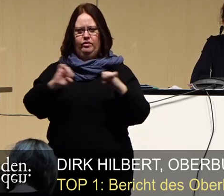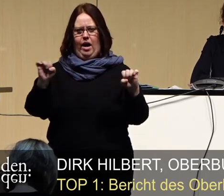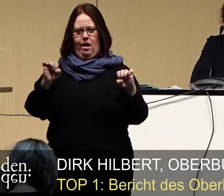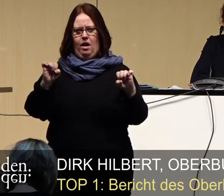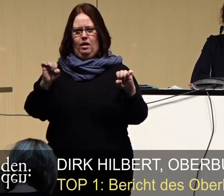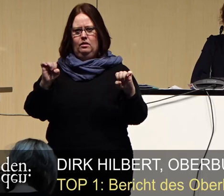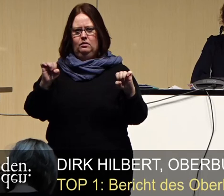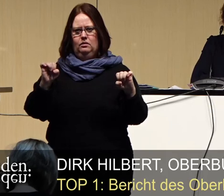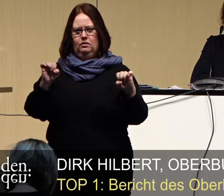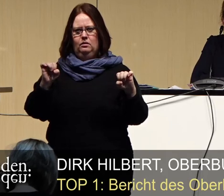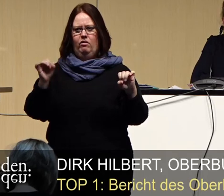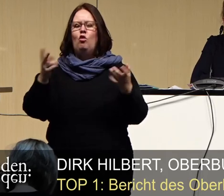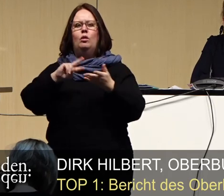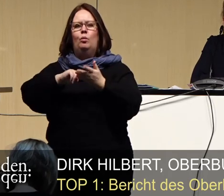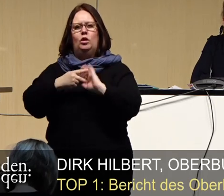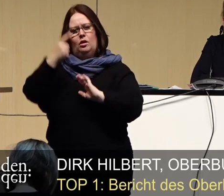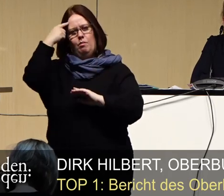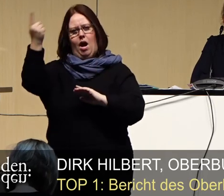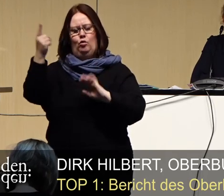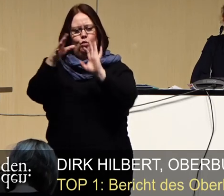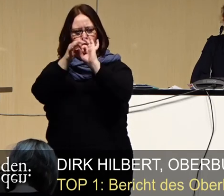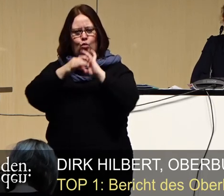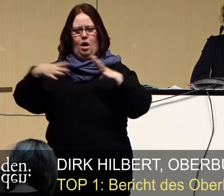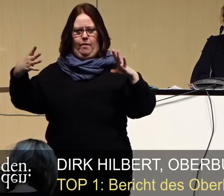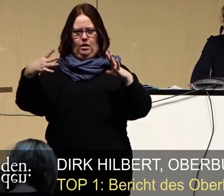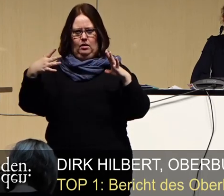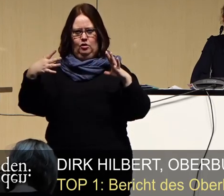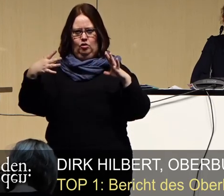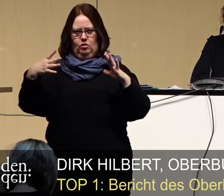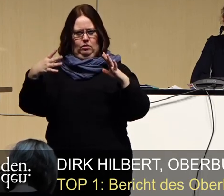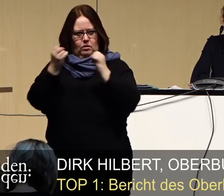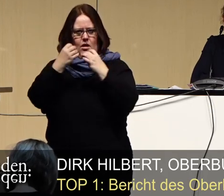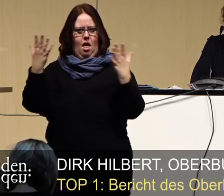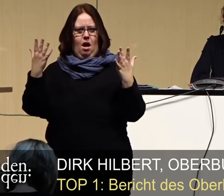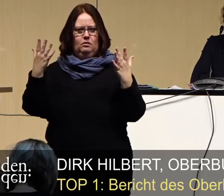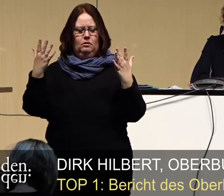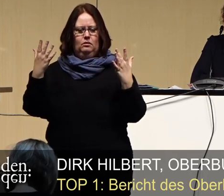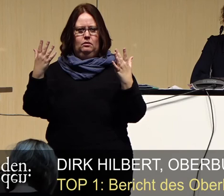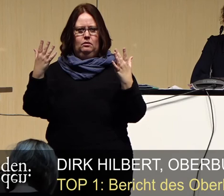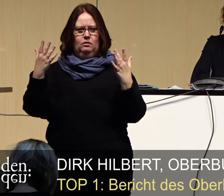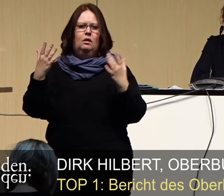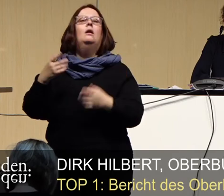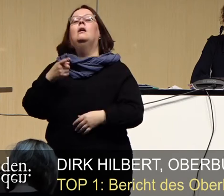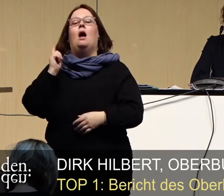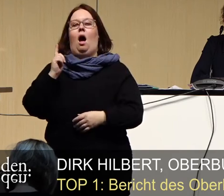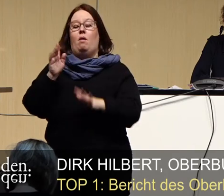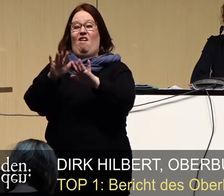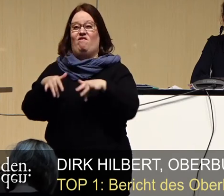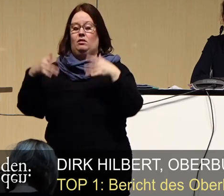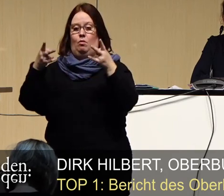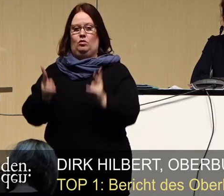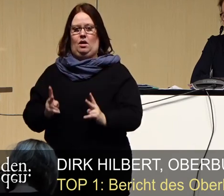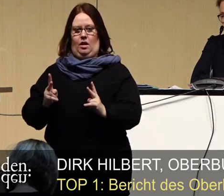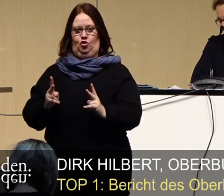unabhängig der politischen Meinung oder Ausrichtung gilt. Aber das Versammlungsrecht